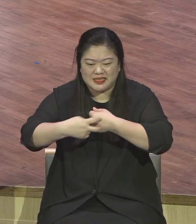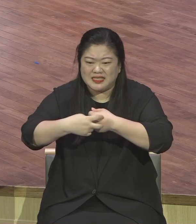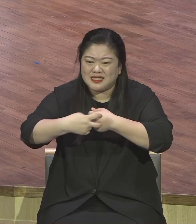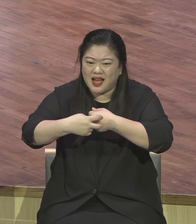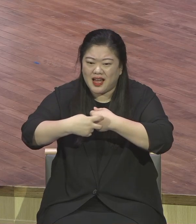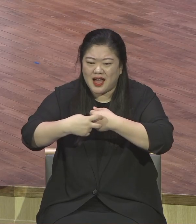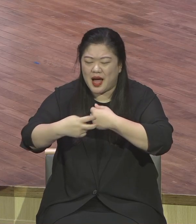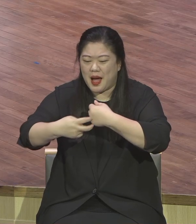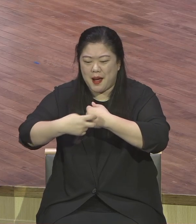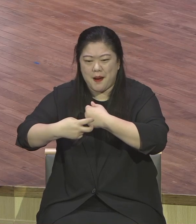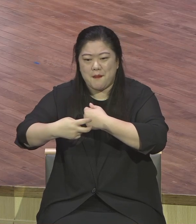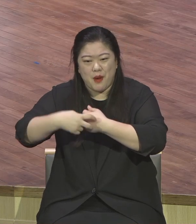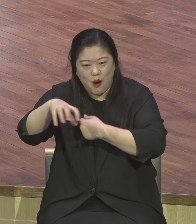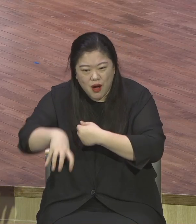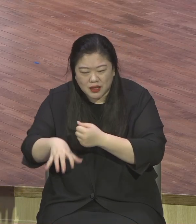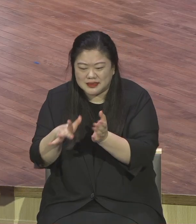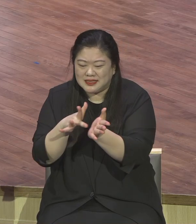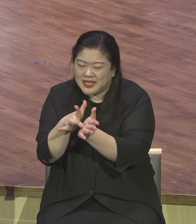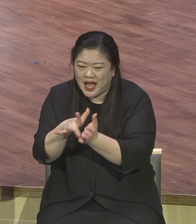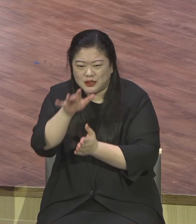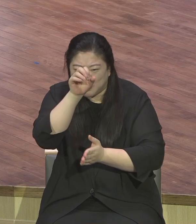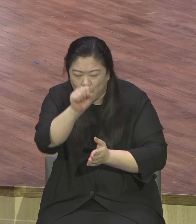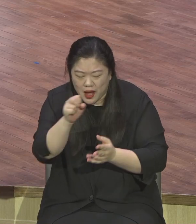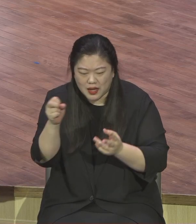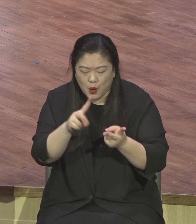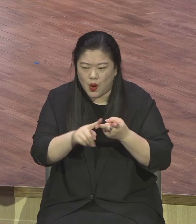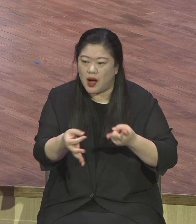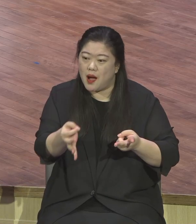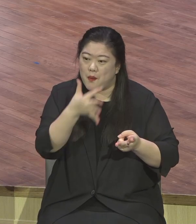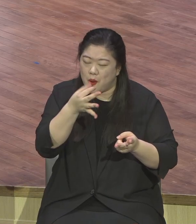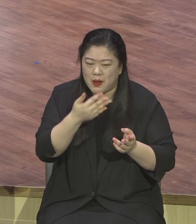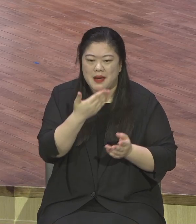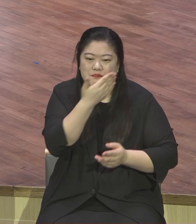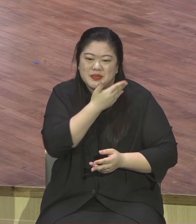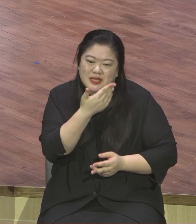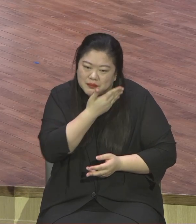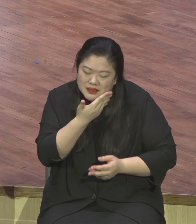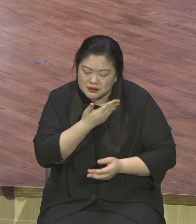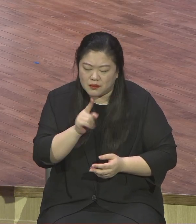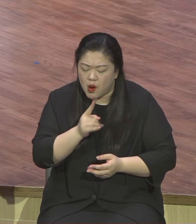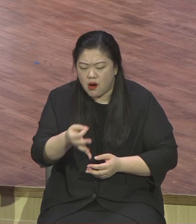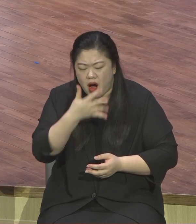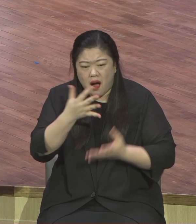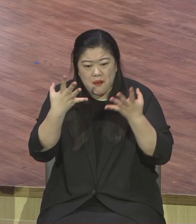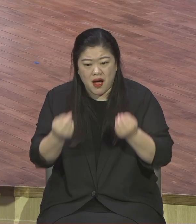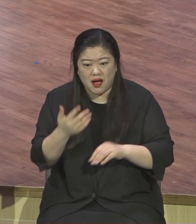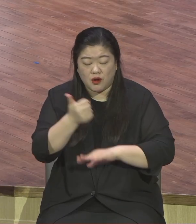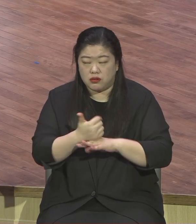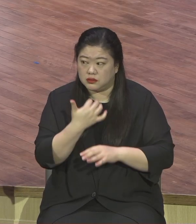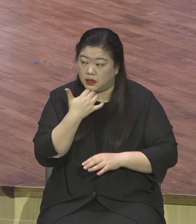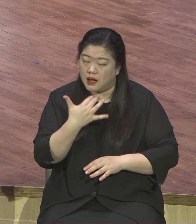그렇게 산다 무슨 말입니까 인생의 생명은 유한하다는 것입니다 언젠간 끝납니다